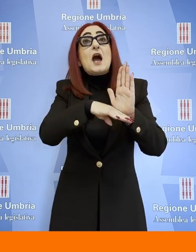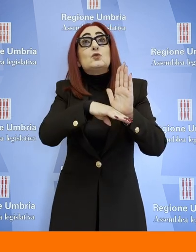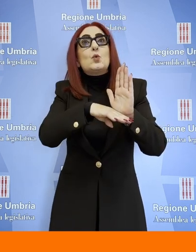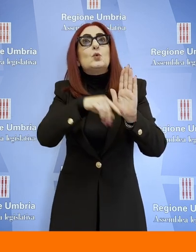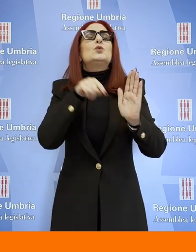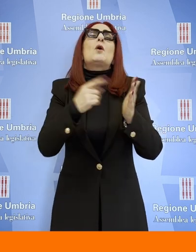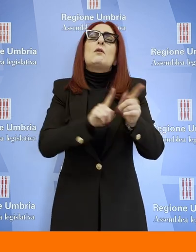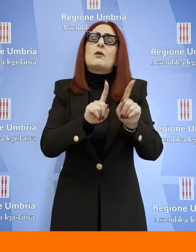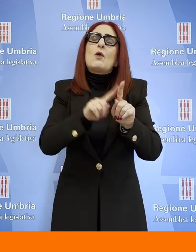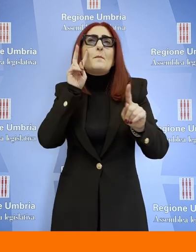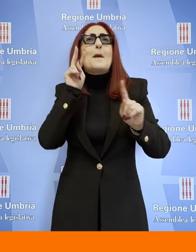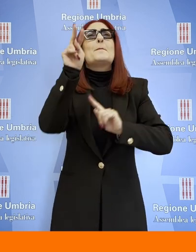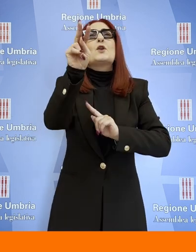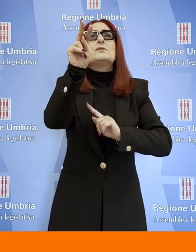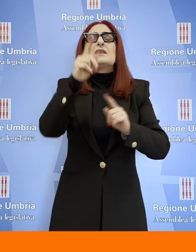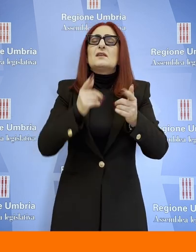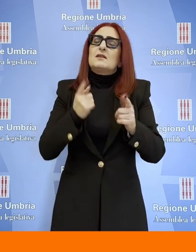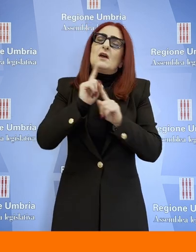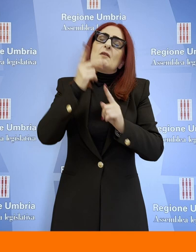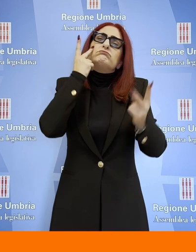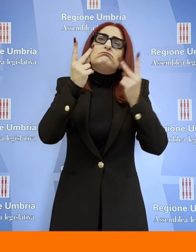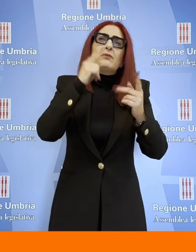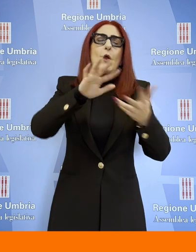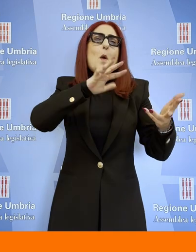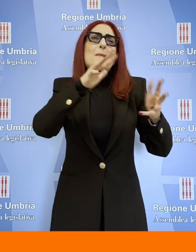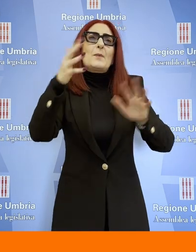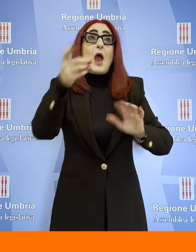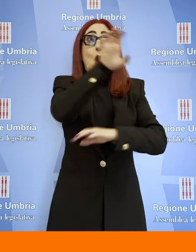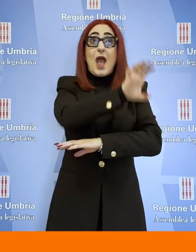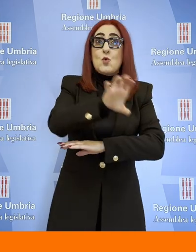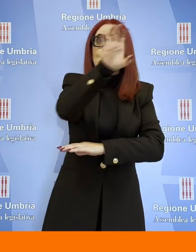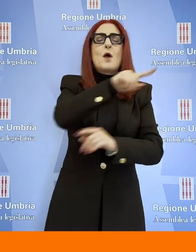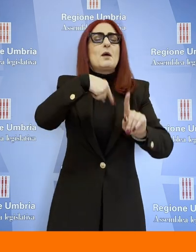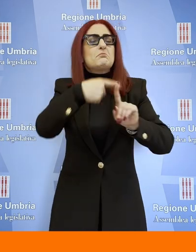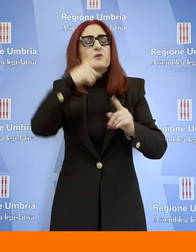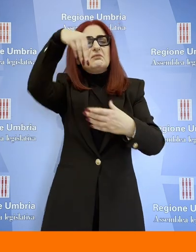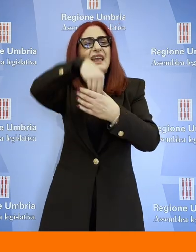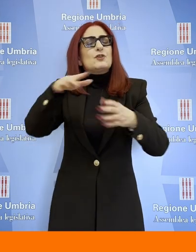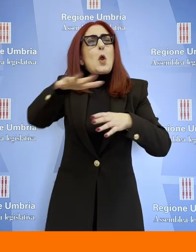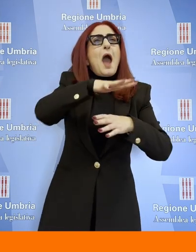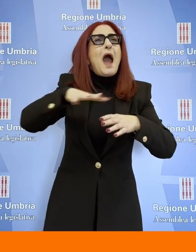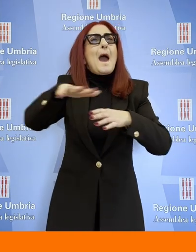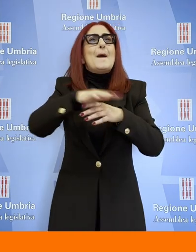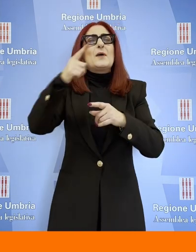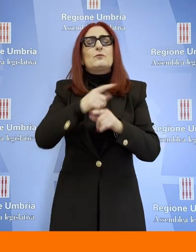dei processi di riforma europei, nell'ambito anche di un'autonomia differenziata che vedrà sicuramente